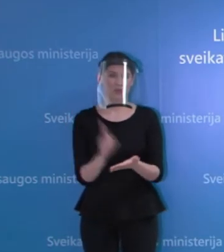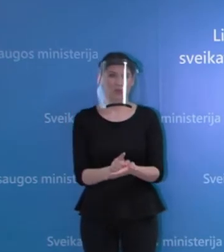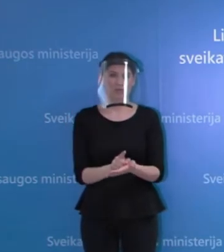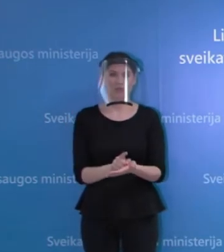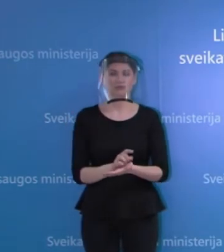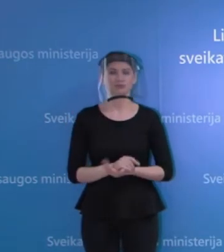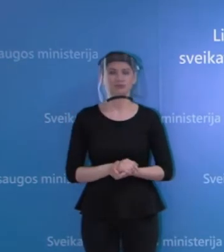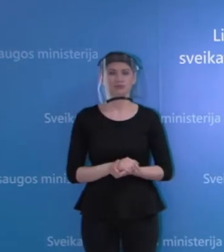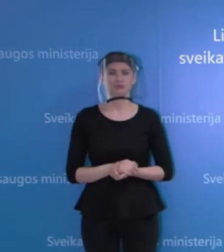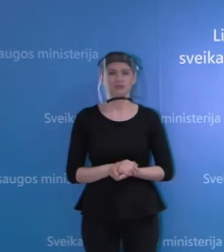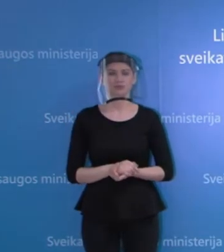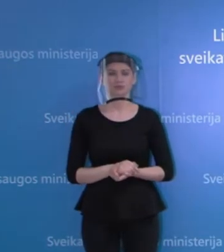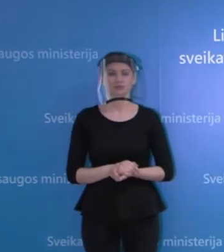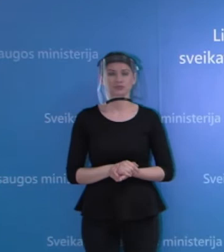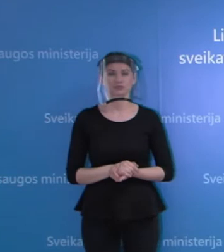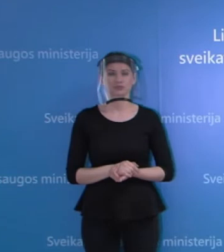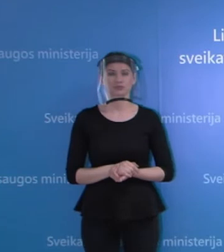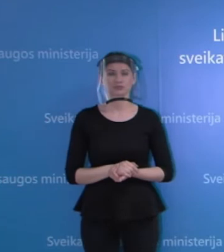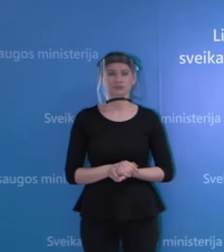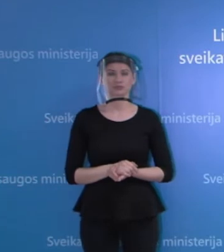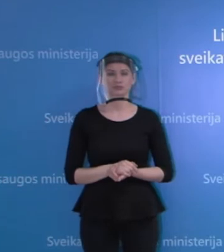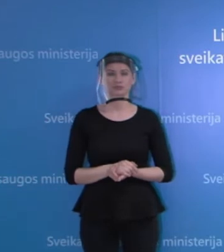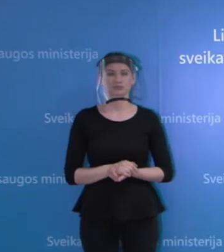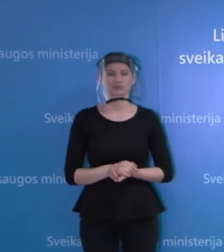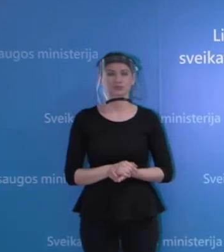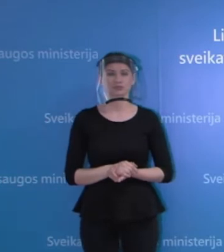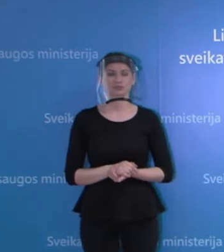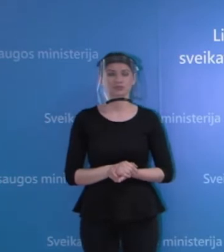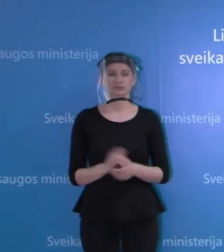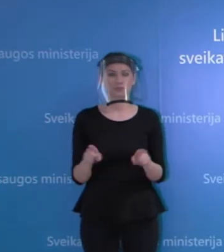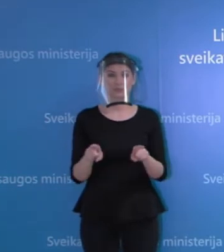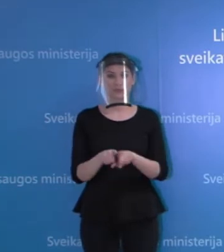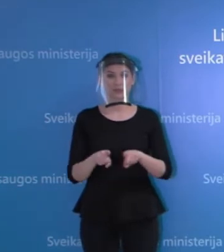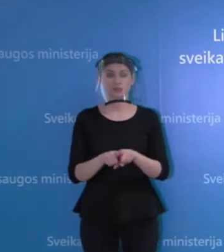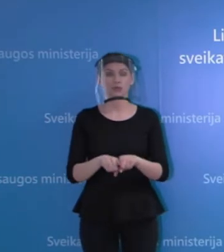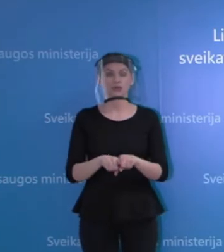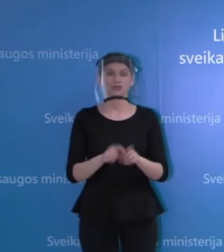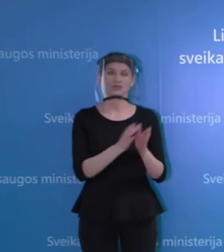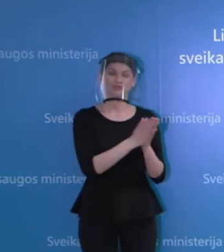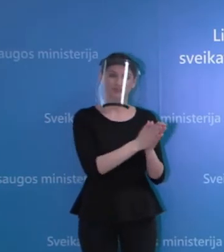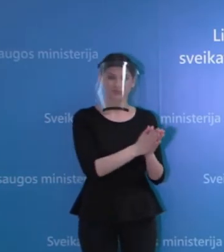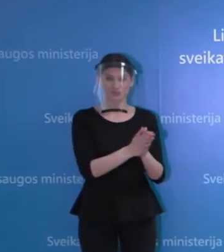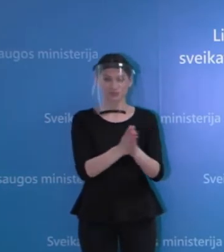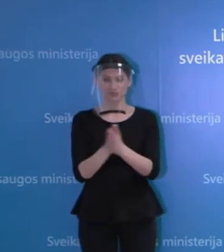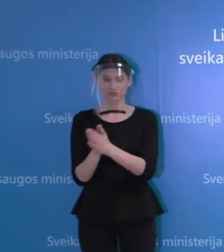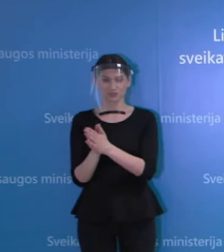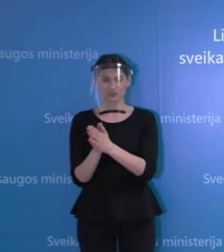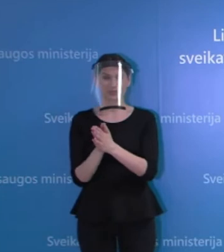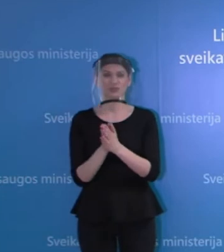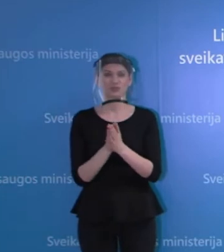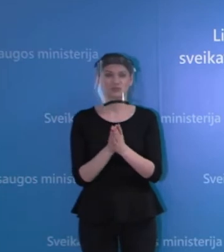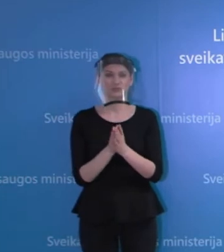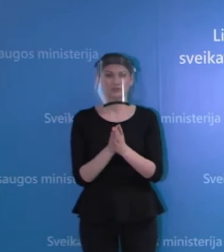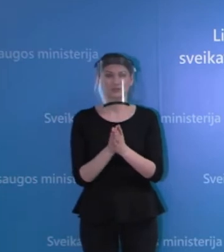įstaigos tikrai neturi ir negali būti renkamos. Taip pat norėčiau paprašyti atkreipti dėmesį